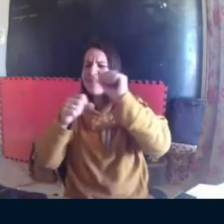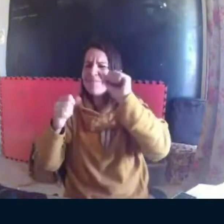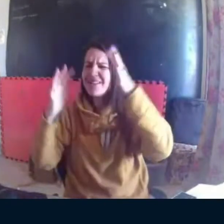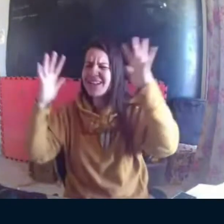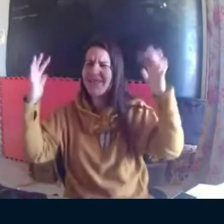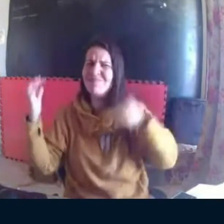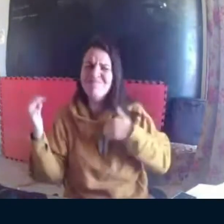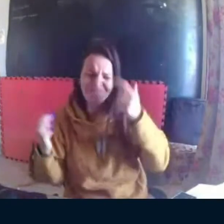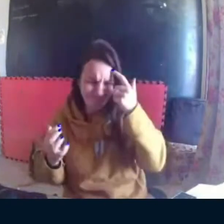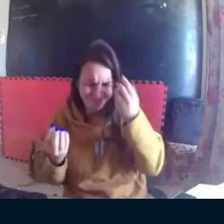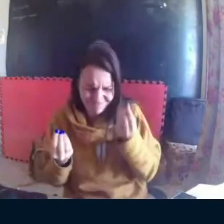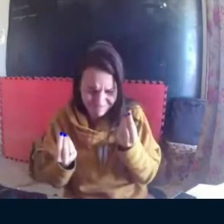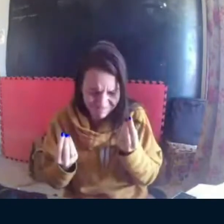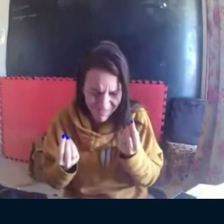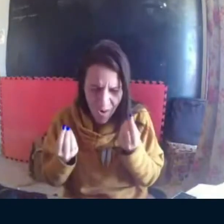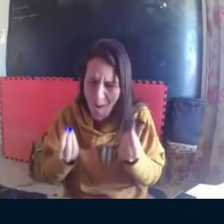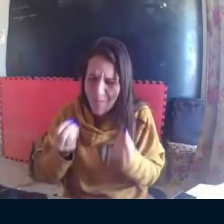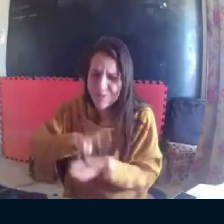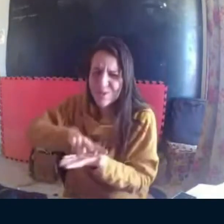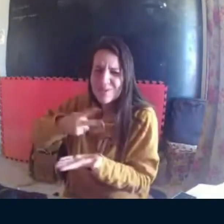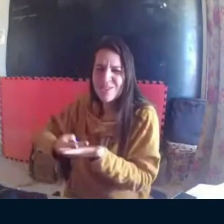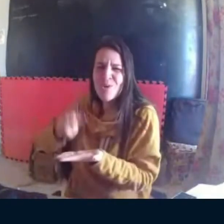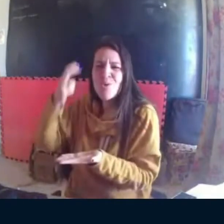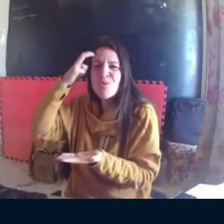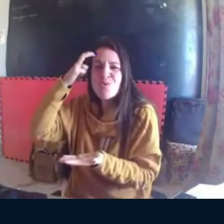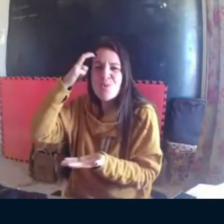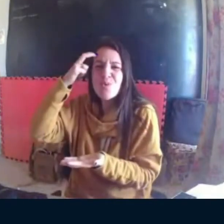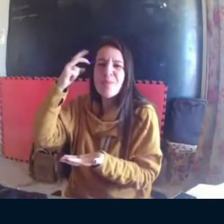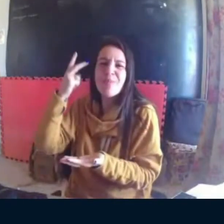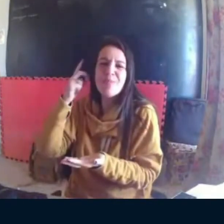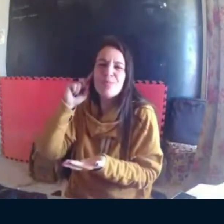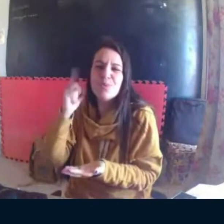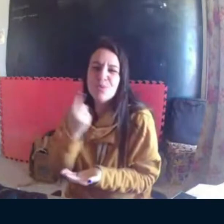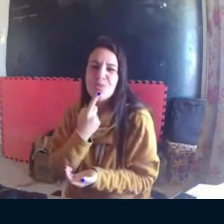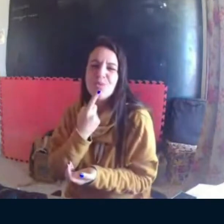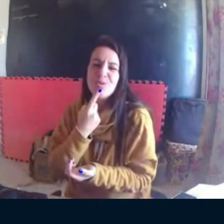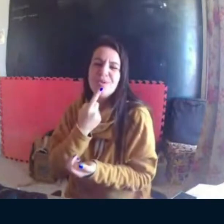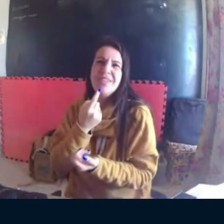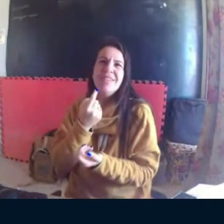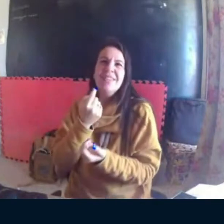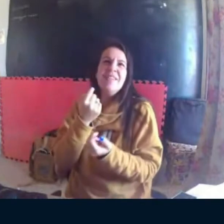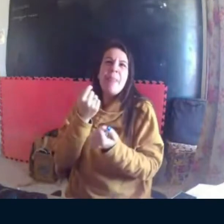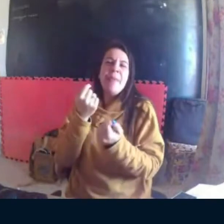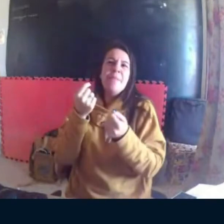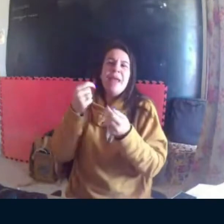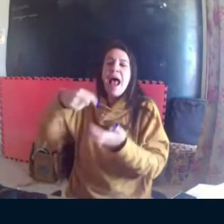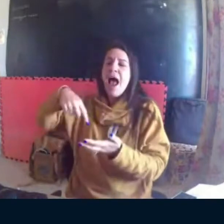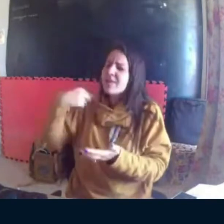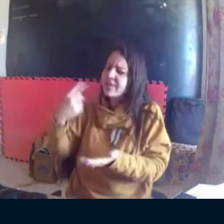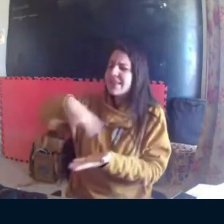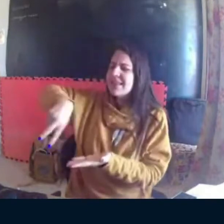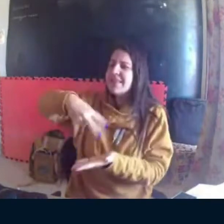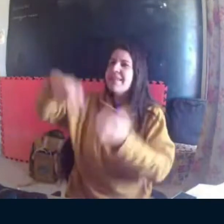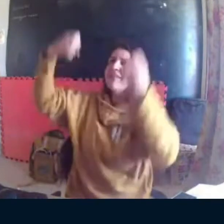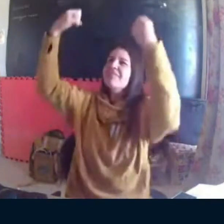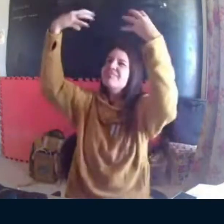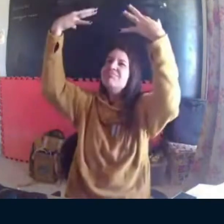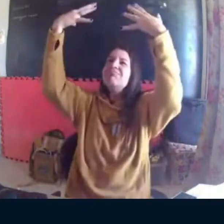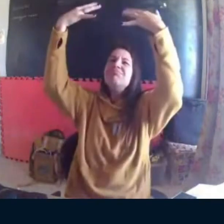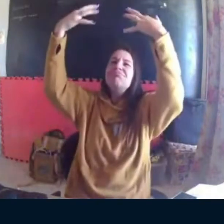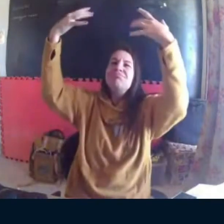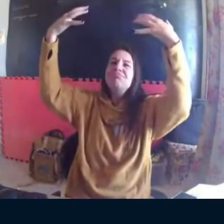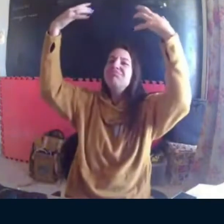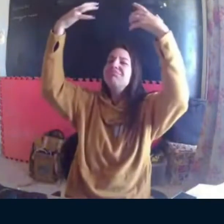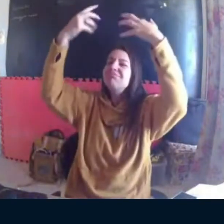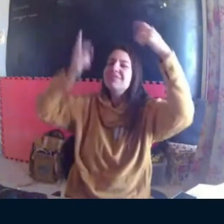até contextualizar. Vou fazer alguma tradução para a língua de sinais que possa conectar a cultura deles